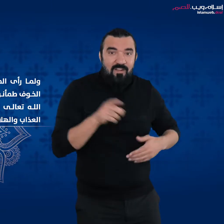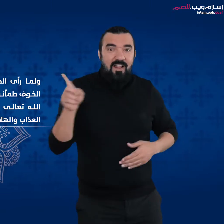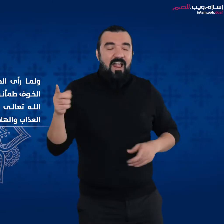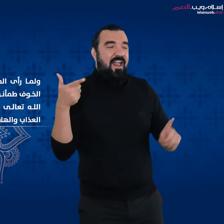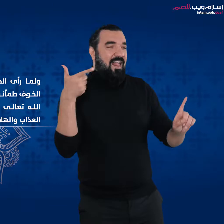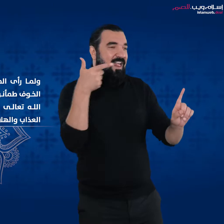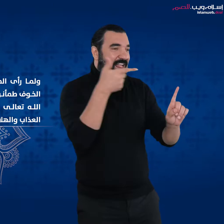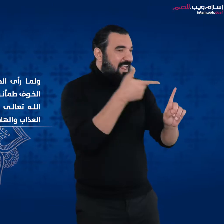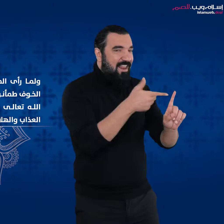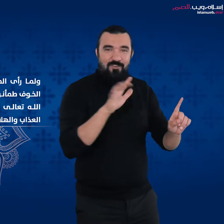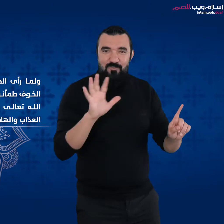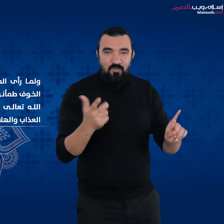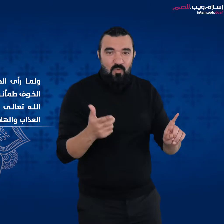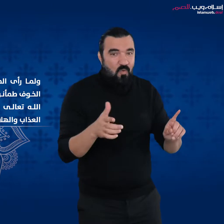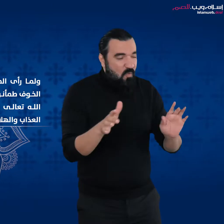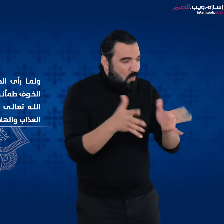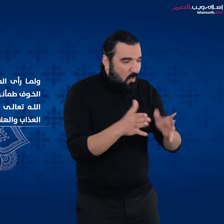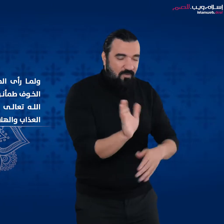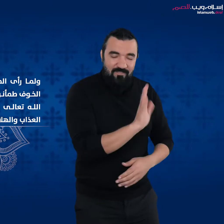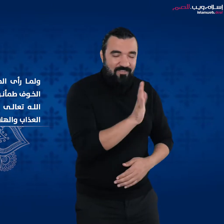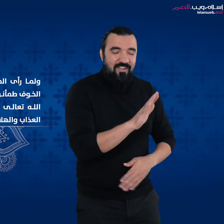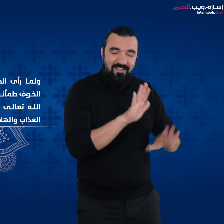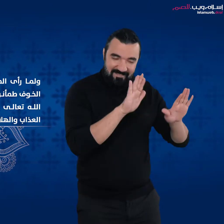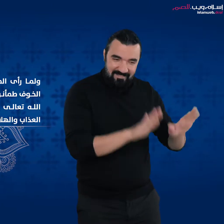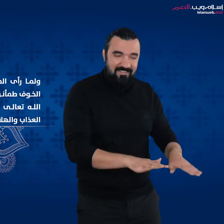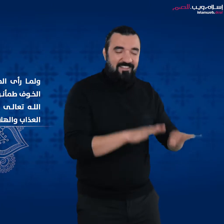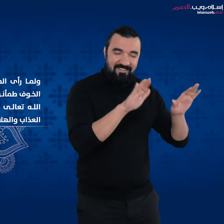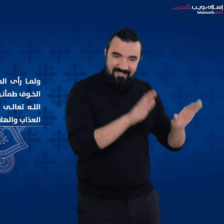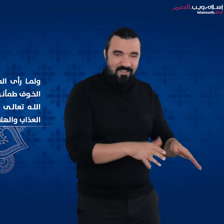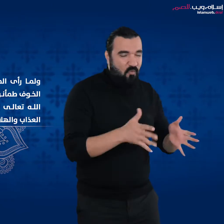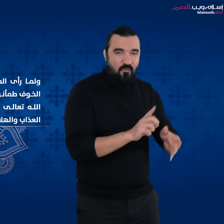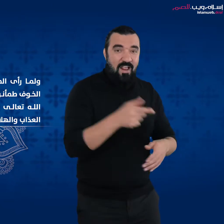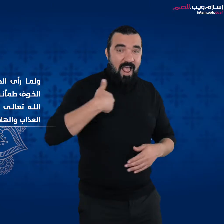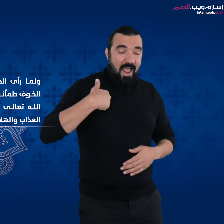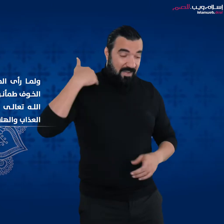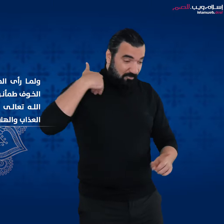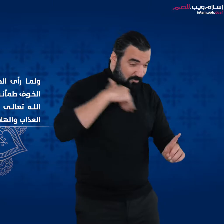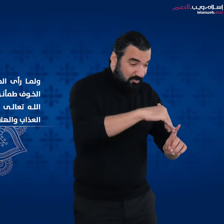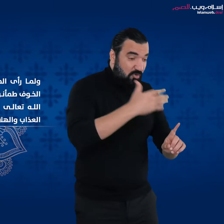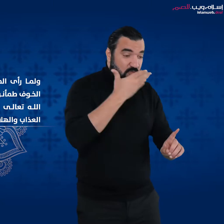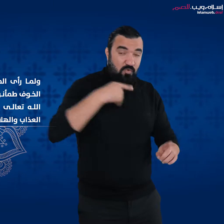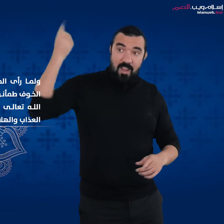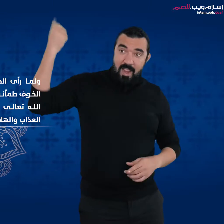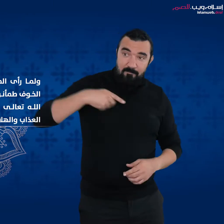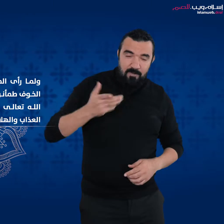الخوف طمأنوه وأخبروه بأنهم ملائكة